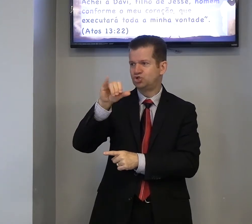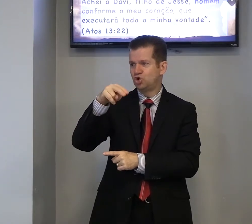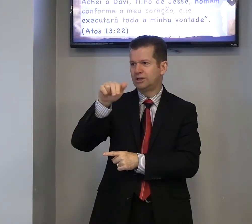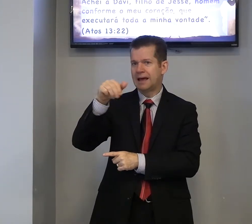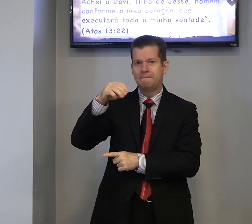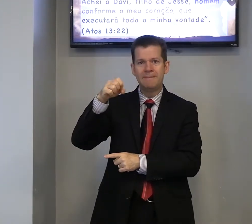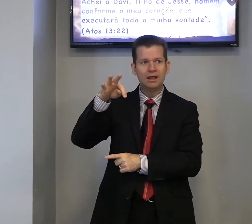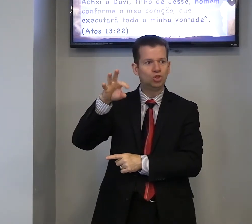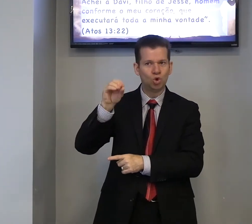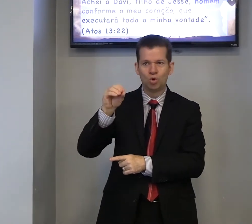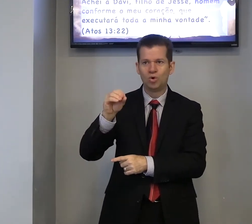Relacionamento,